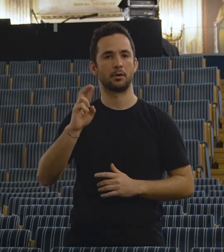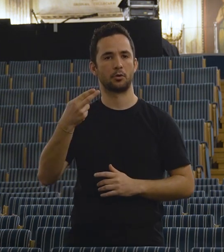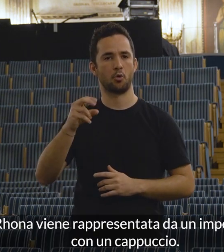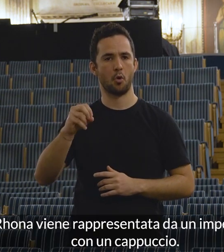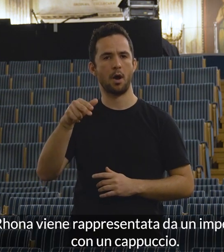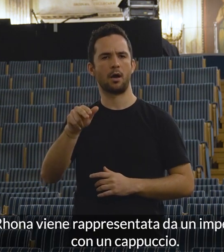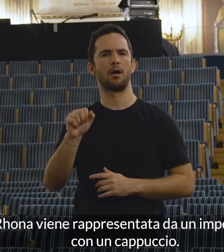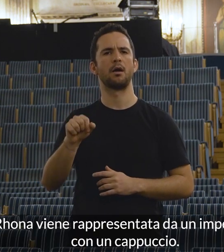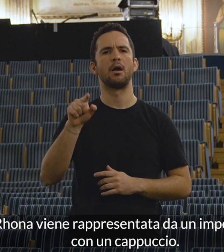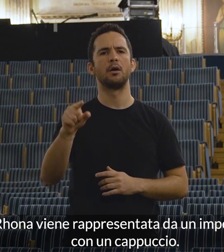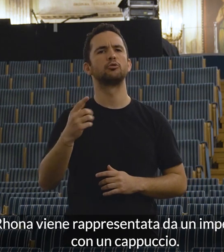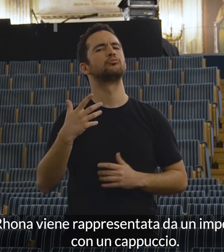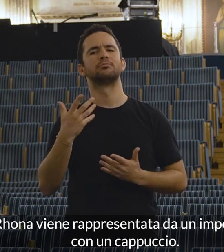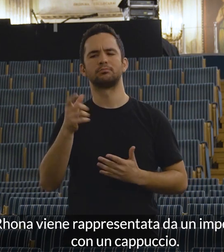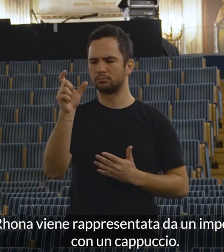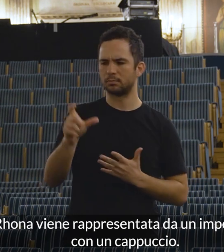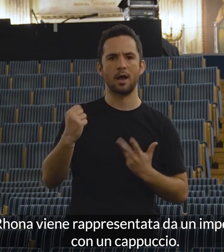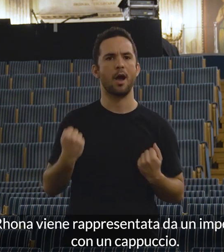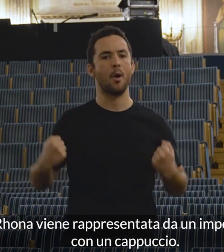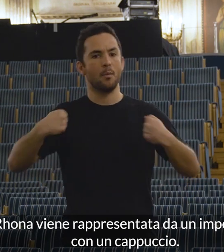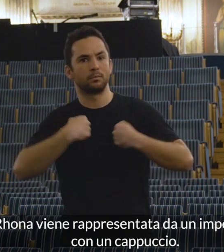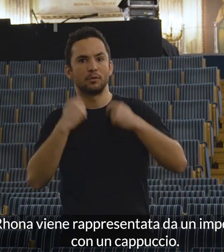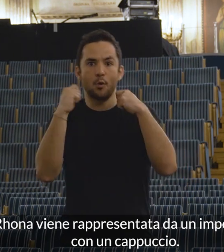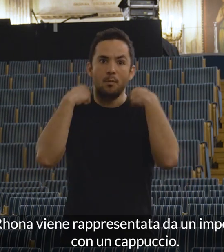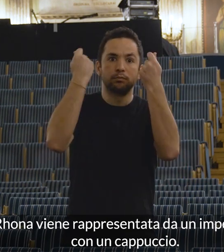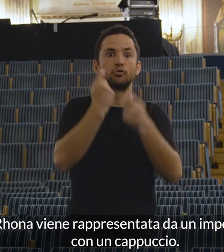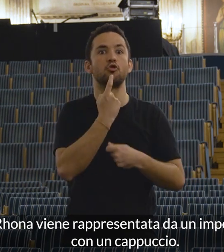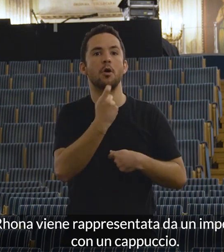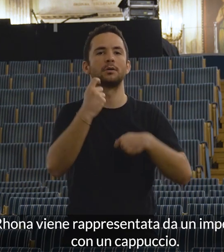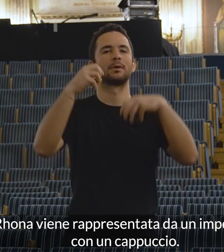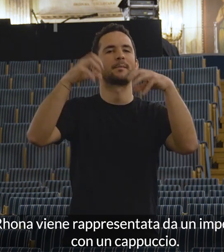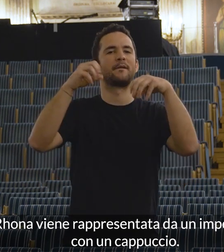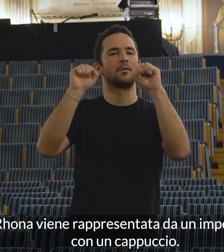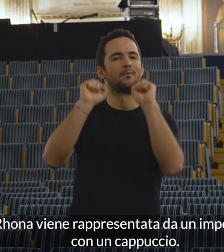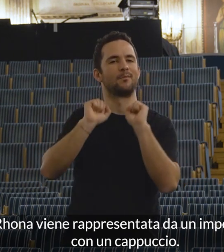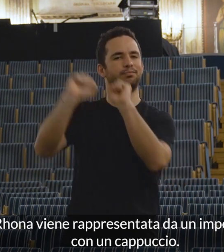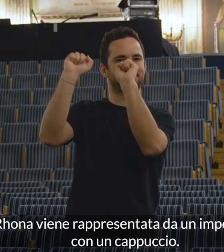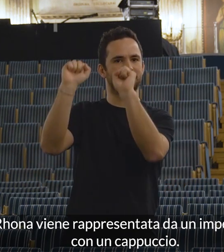La piccola rona viene rappresentata da un impermeabile rosso con un cappuccio.